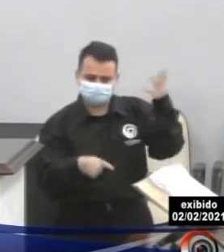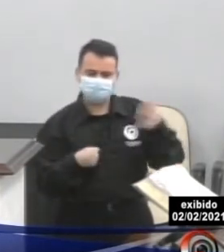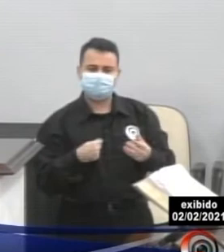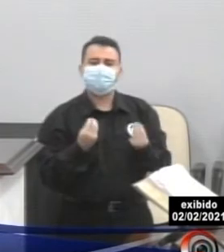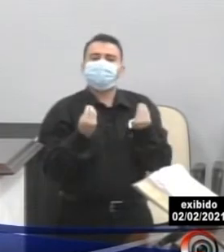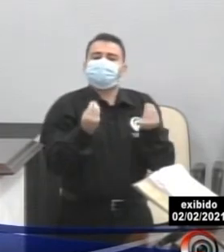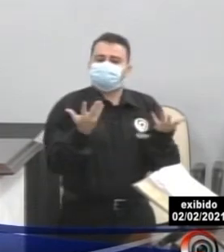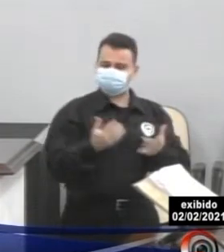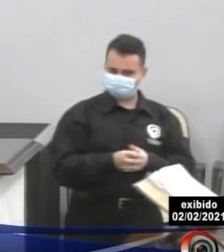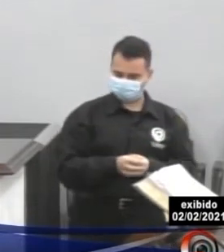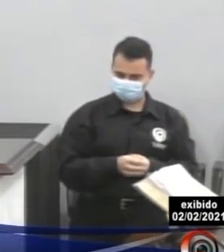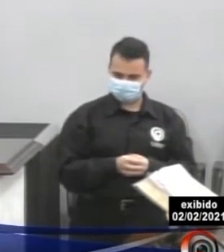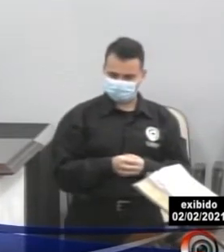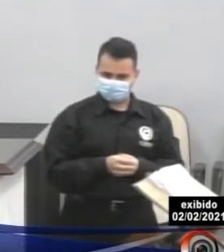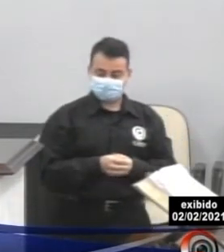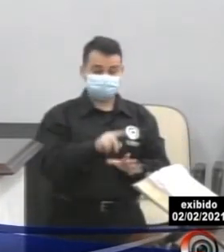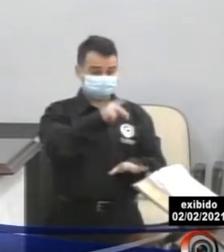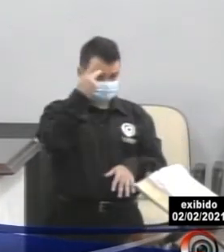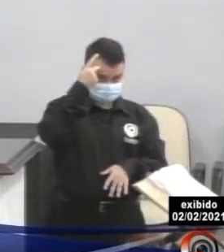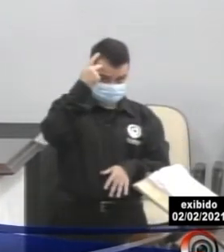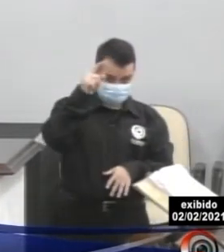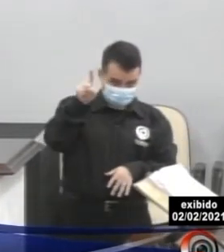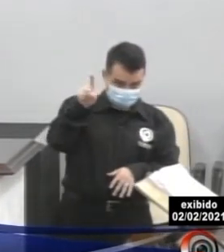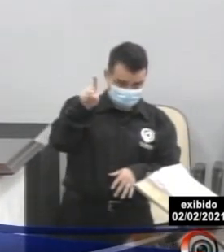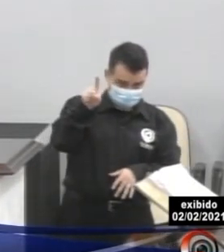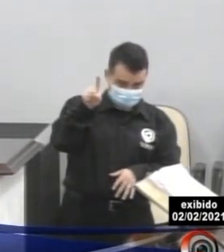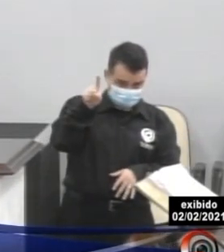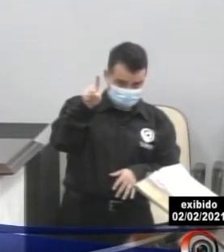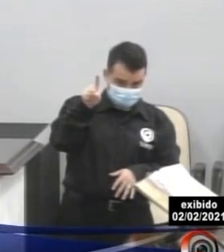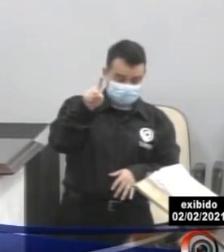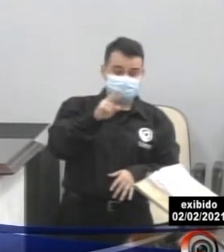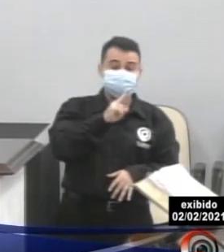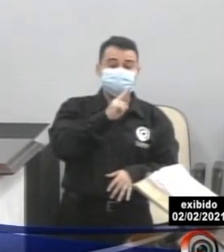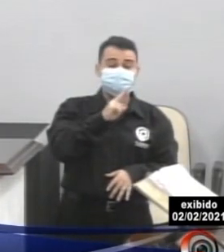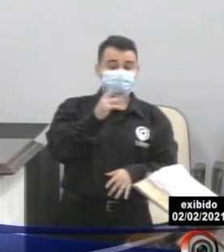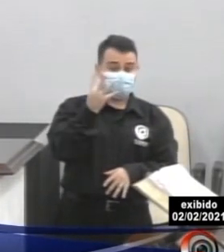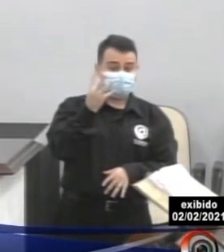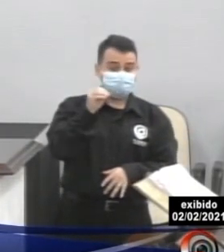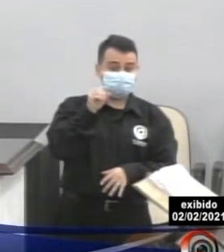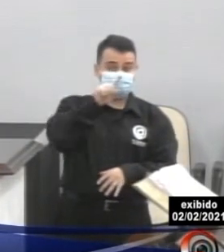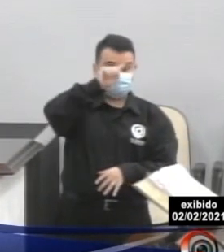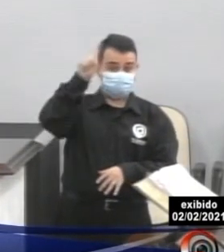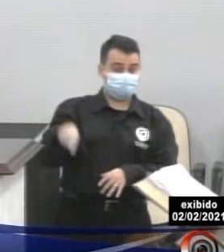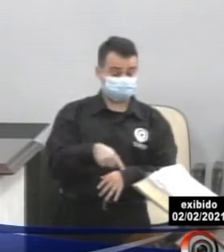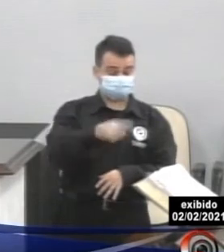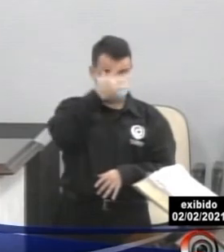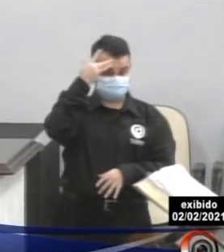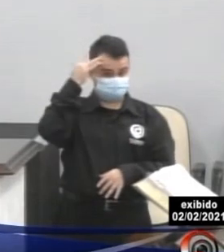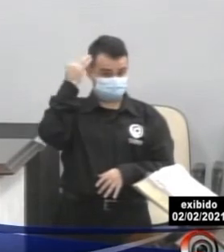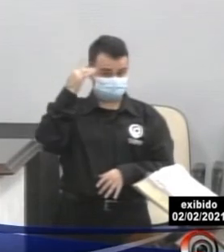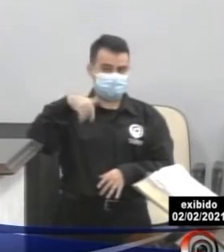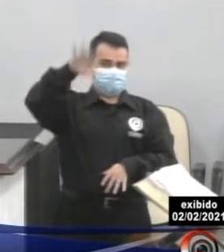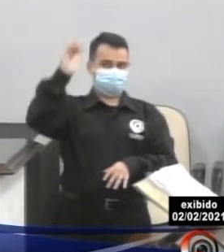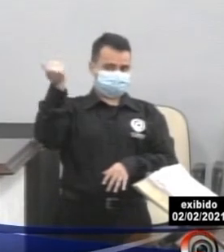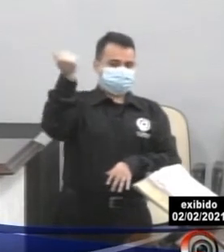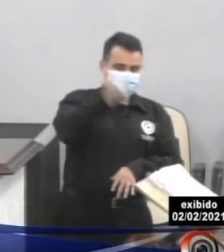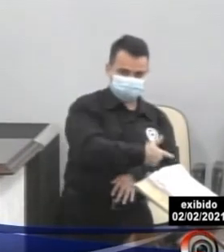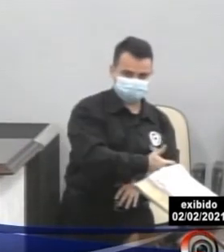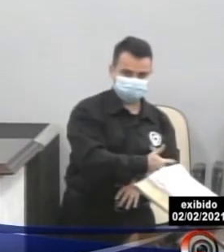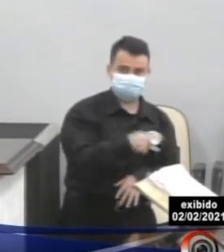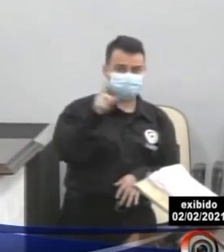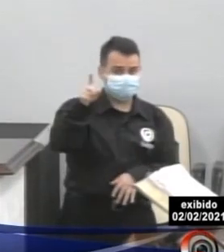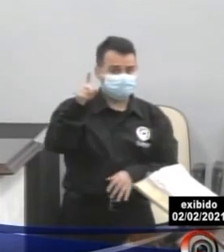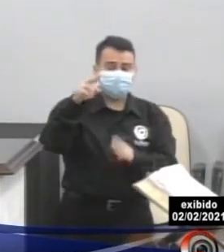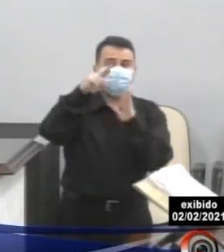a cidade de São Paulo, a grande São Paulo tem 40 vezes mais habitantes do que nós? Lá não tem tantas